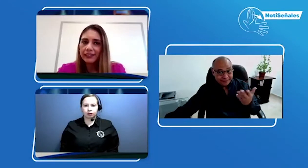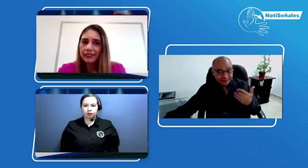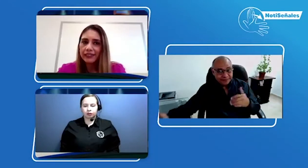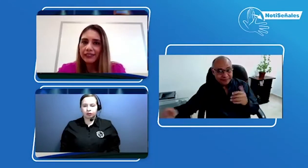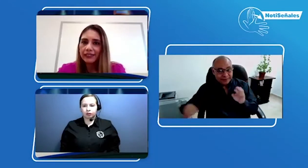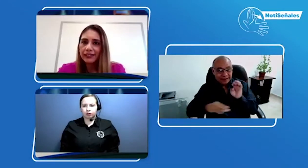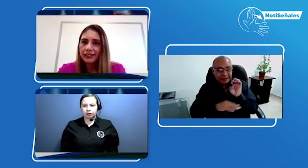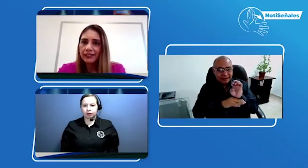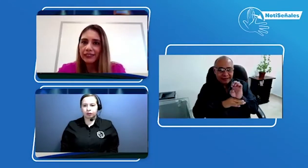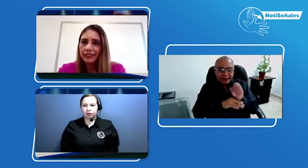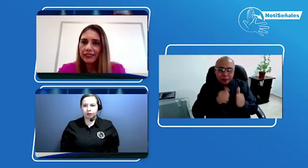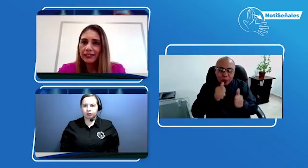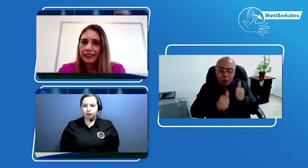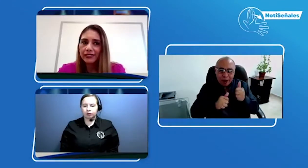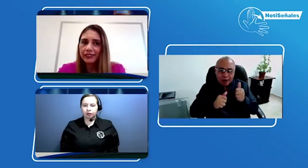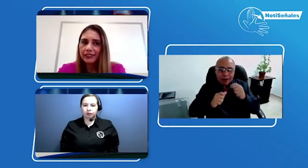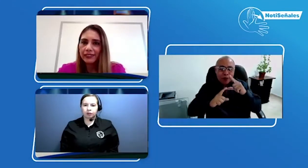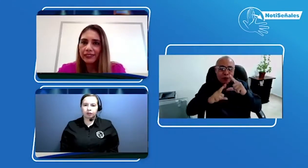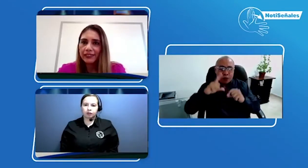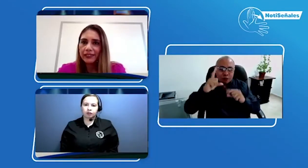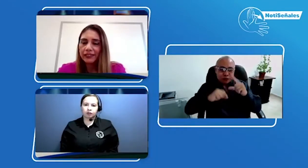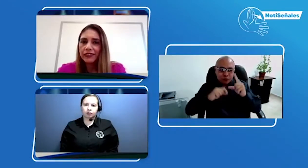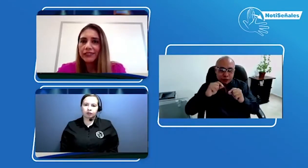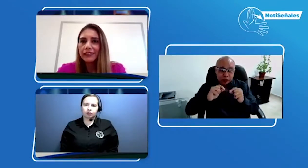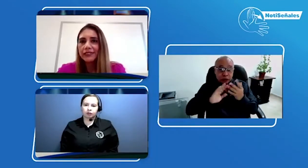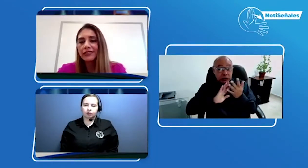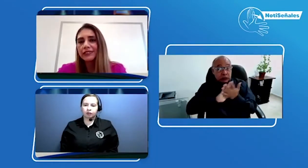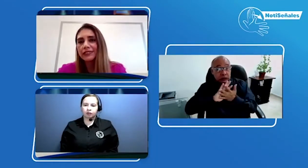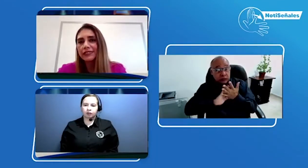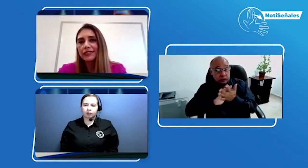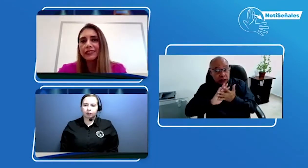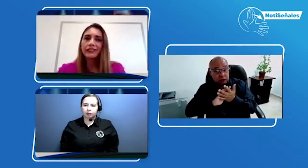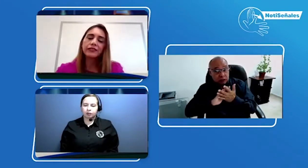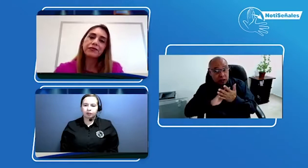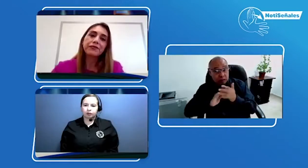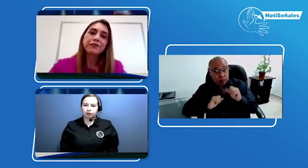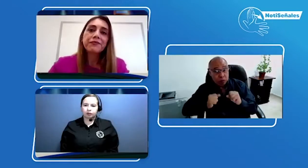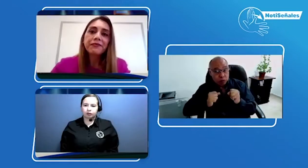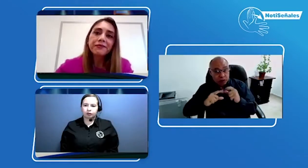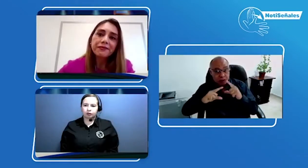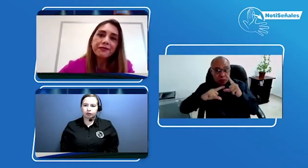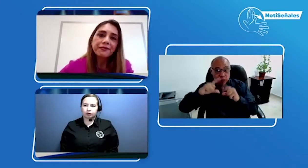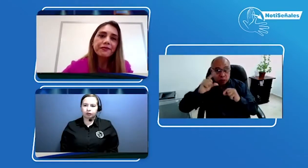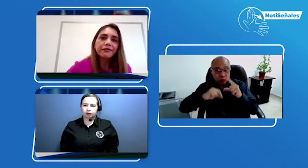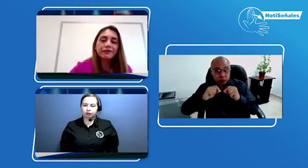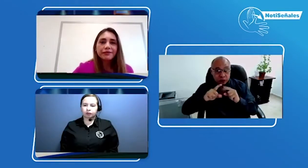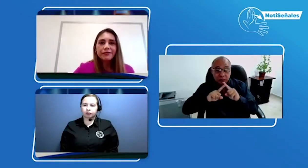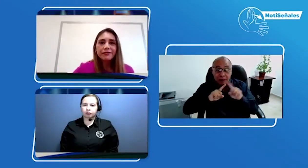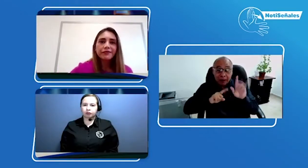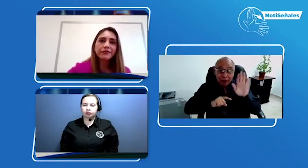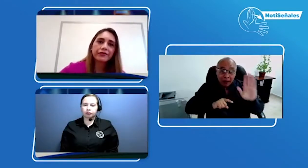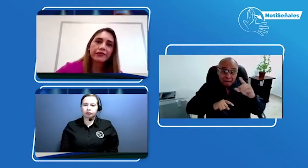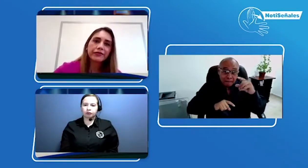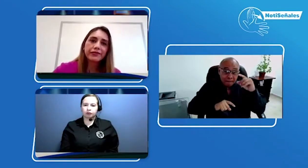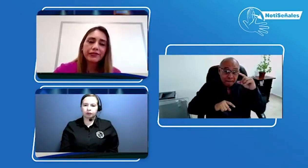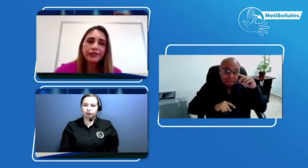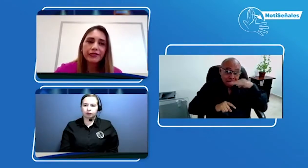¿Lo vieron? Hoy estaremos hablando de col subsidio de la caja de compensación con